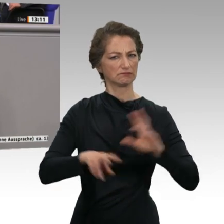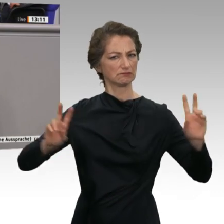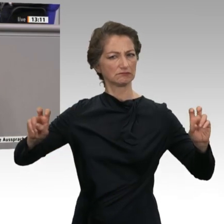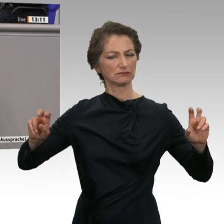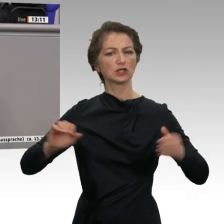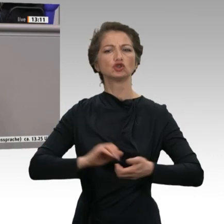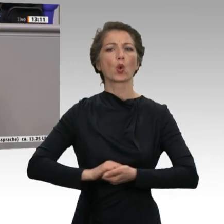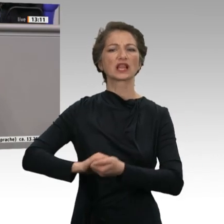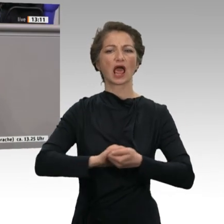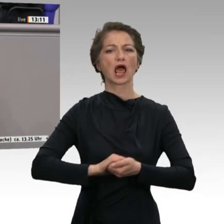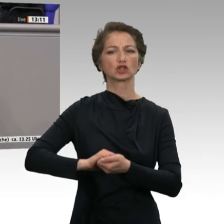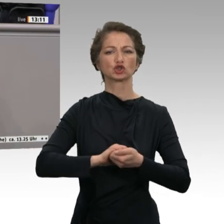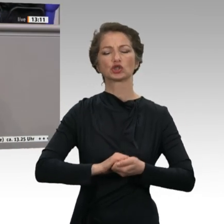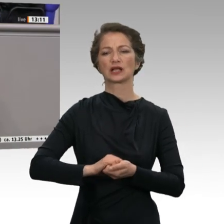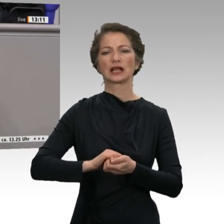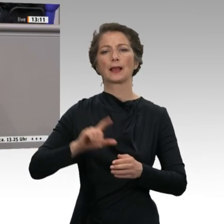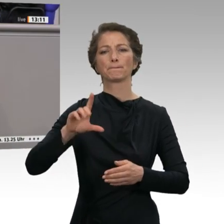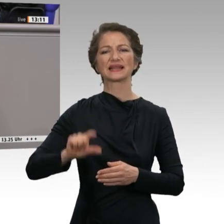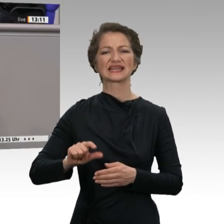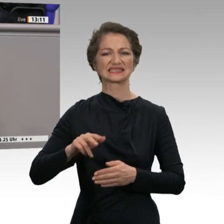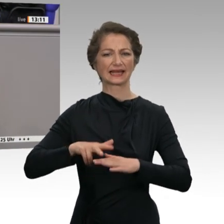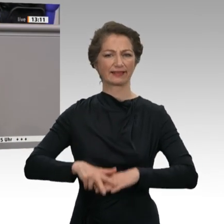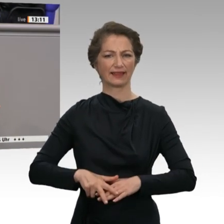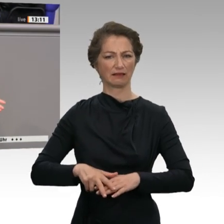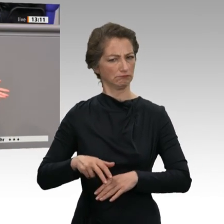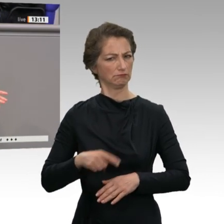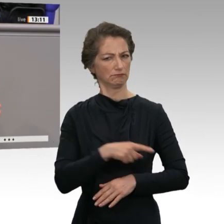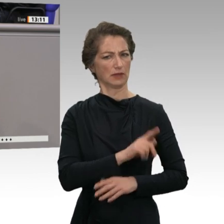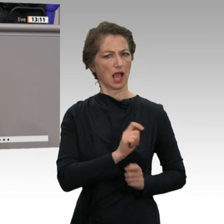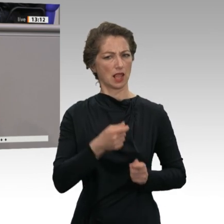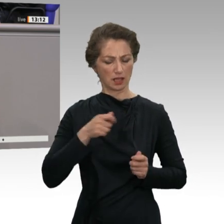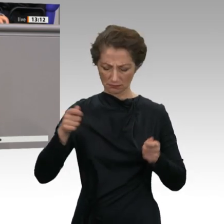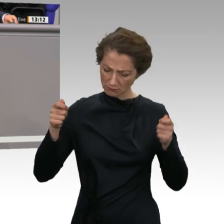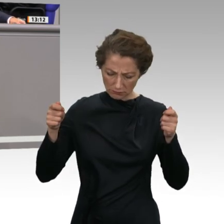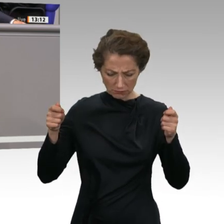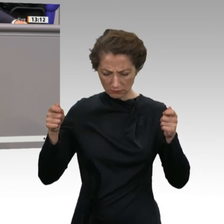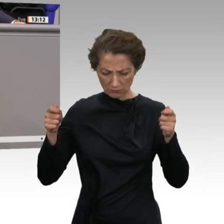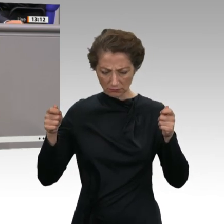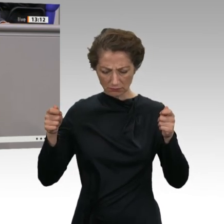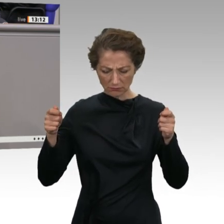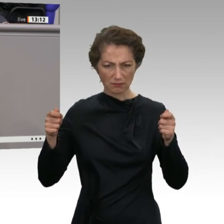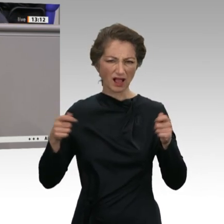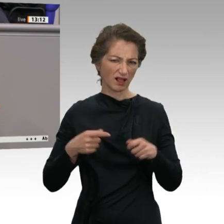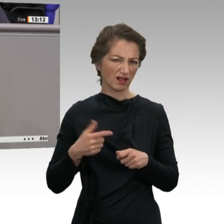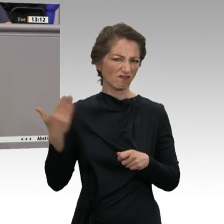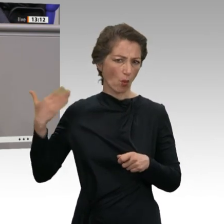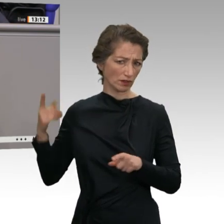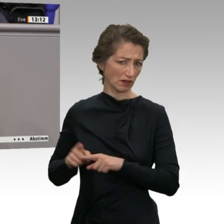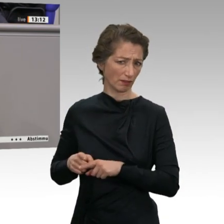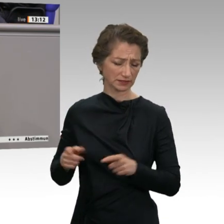Mindestrente. Dabei ging es mir bei der Lektüre Ihres Antrags wie bereits des Öfteren, wenn Ihre Fraktion eine Idee